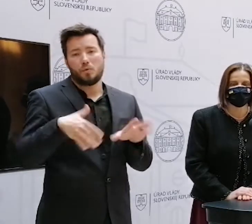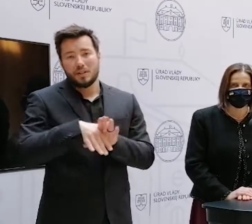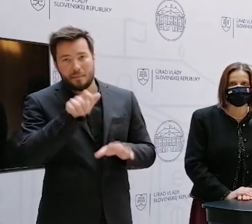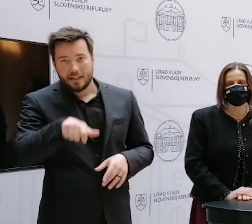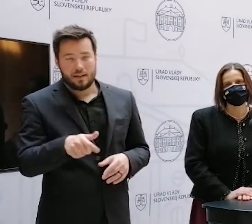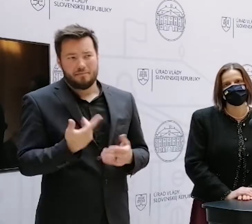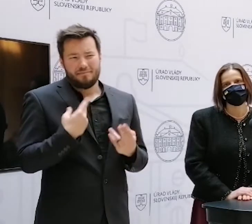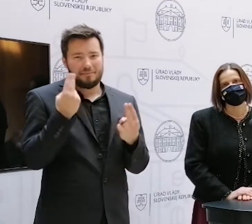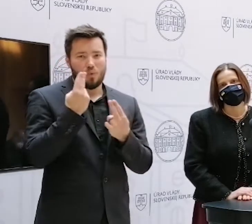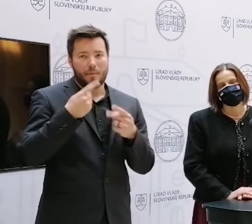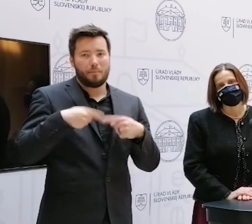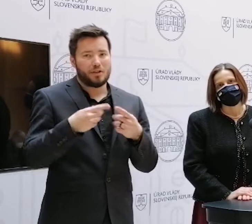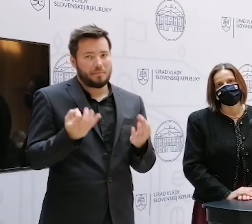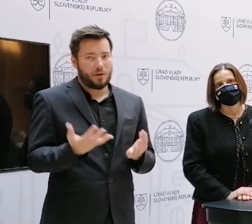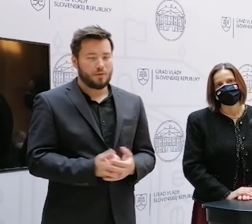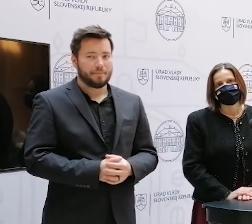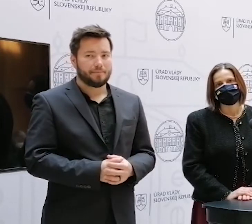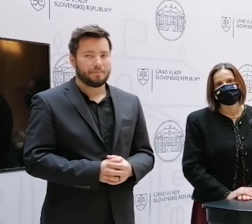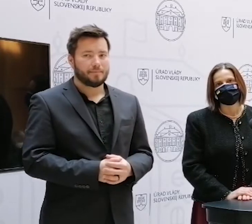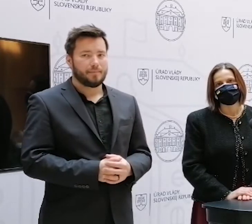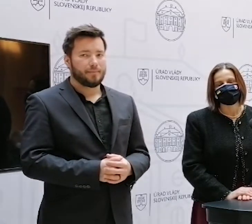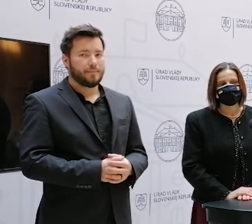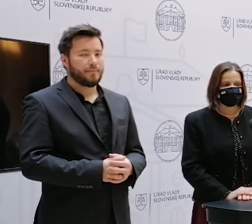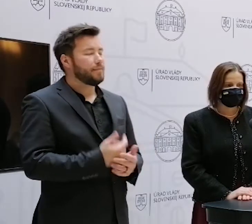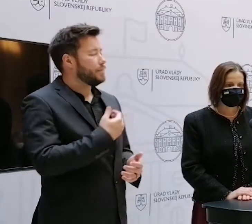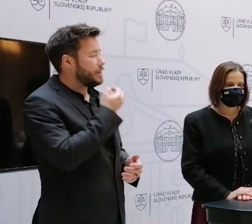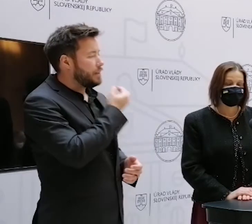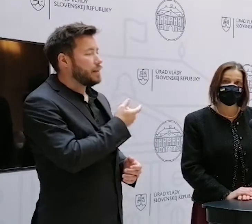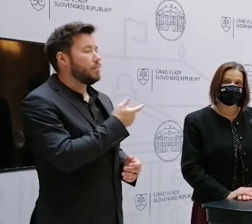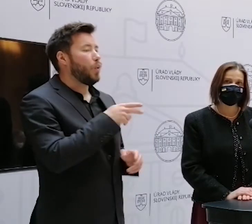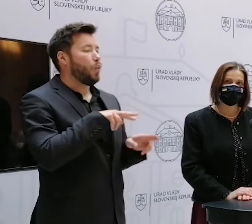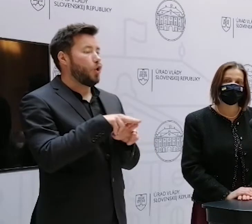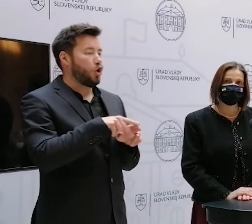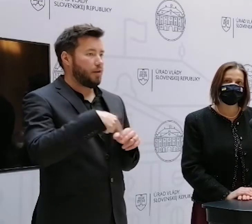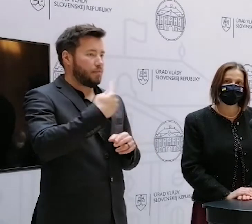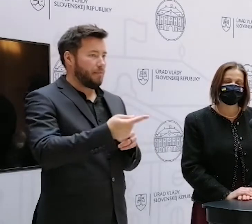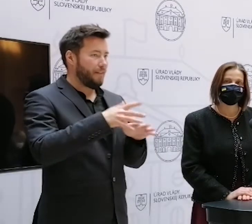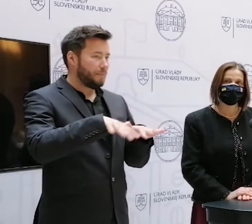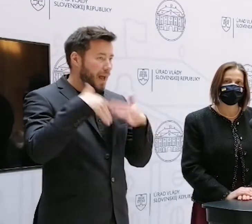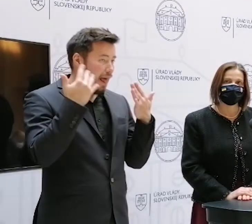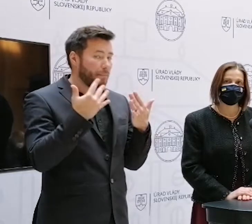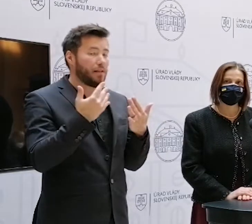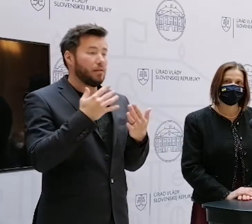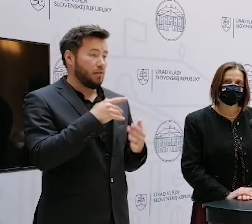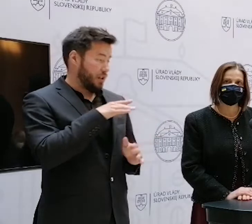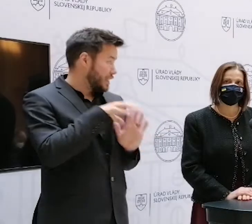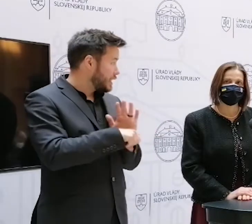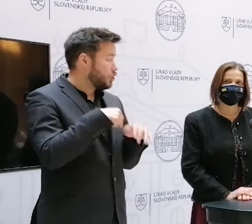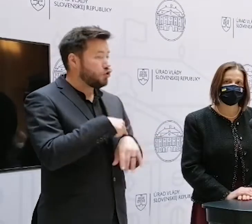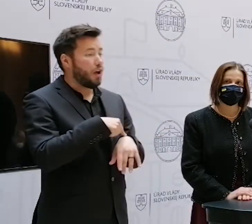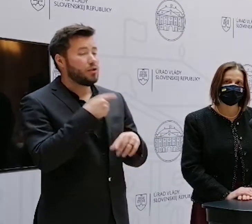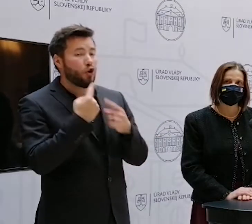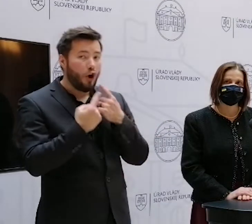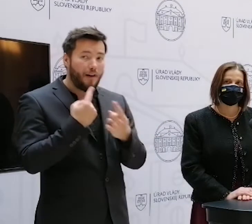realizujú. V akom štádiu ste v rámci rokovania osobných mape v útorok? máte v parlamente. Je to dostatok času? Nie sú tam ešte nejaké